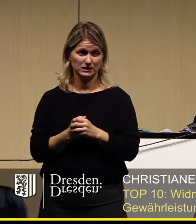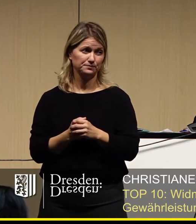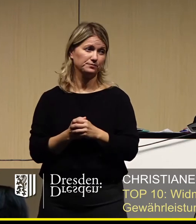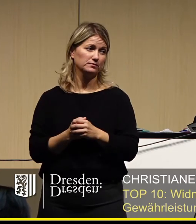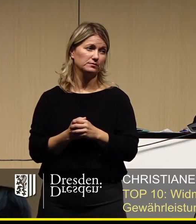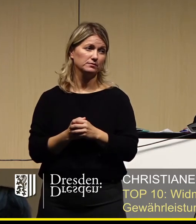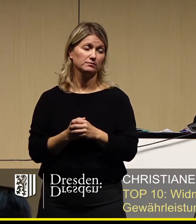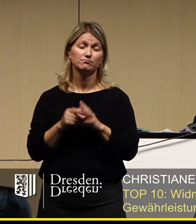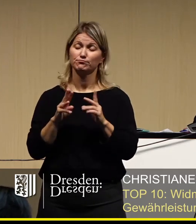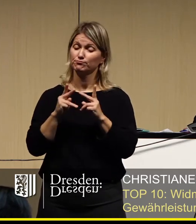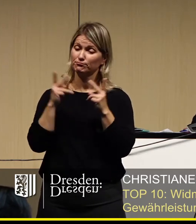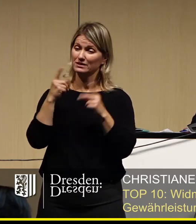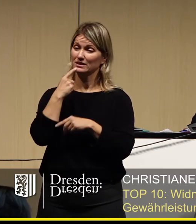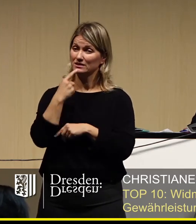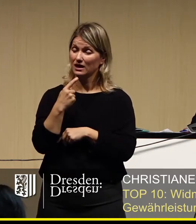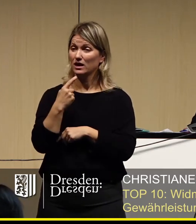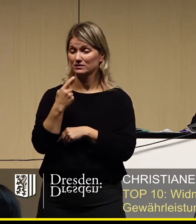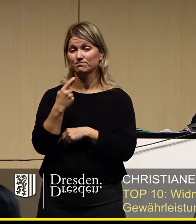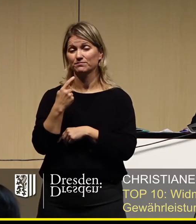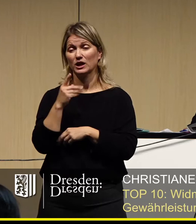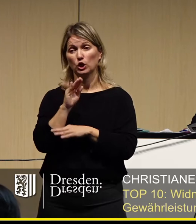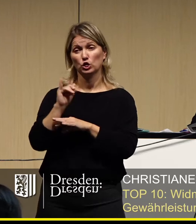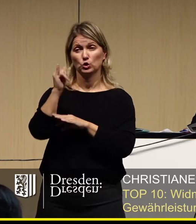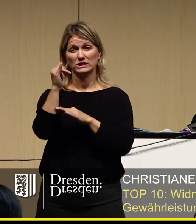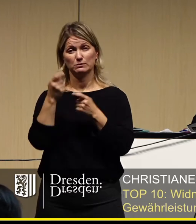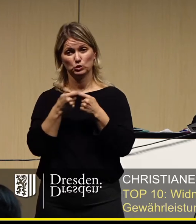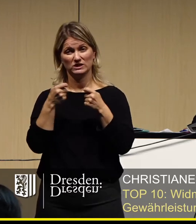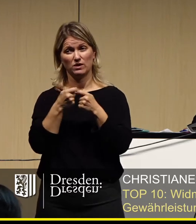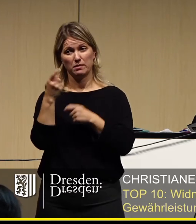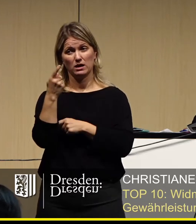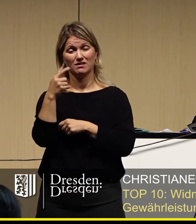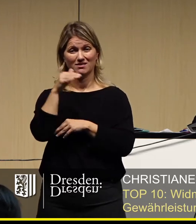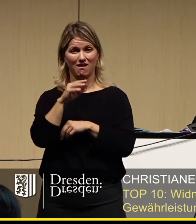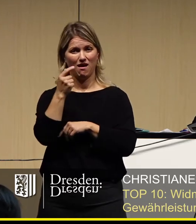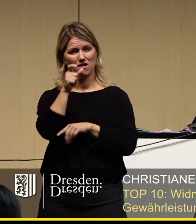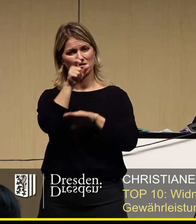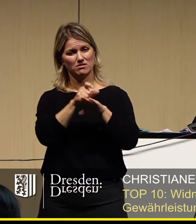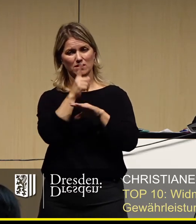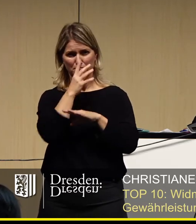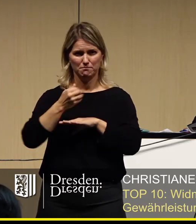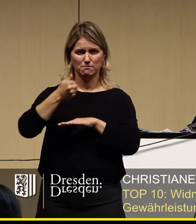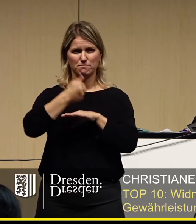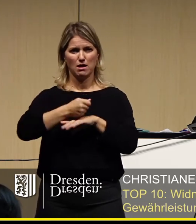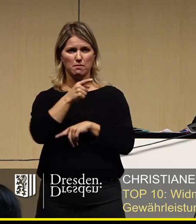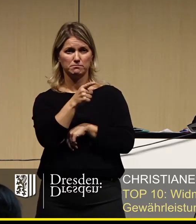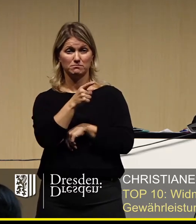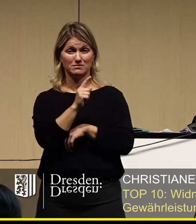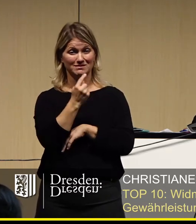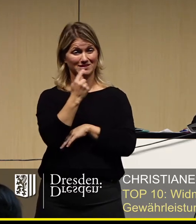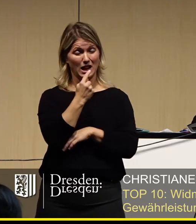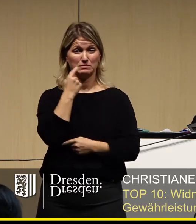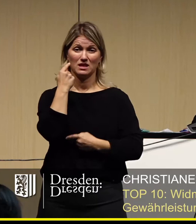auch mal öffentlich, wenn wir einen Vorsitzenden des Tourismusverbandes haben, der permanent die Maskenpflicht